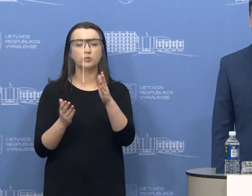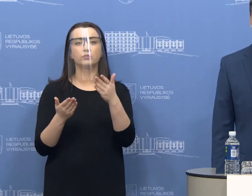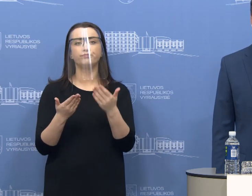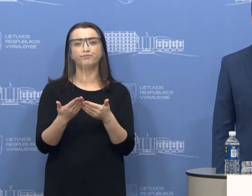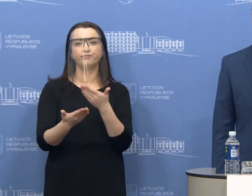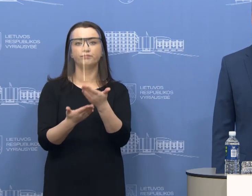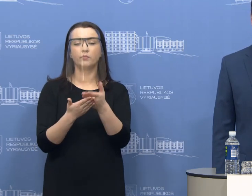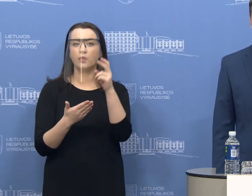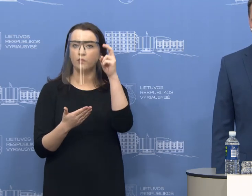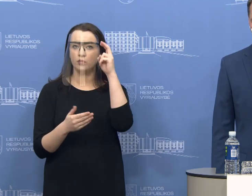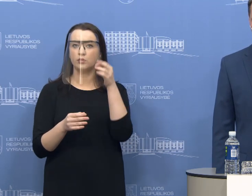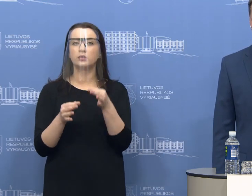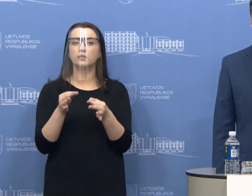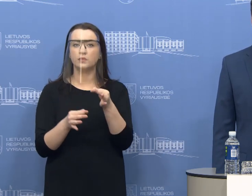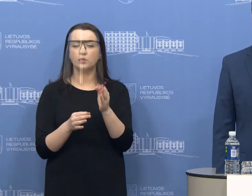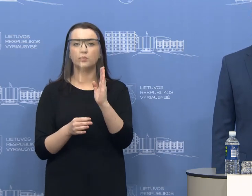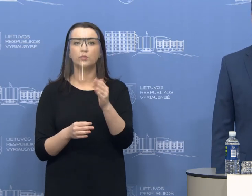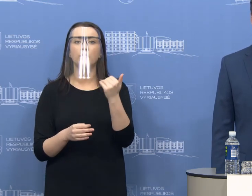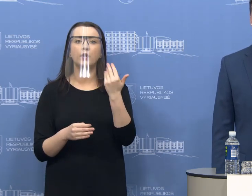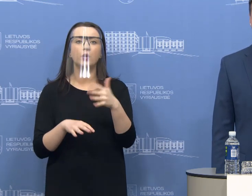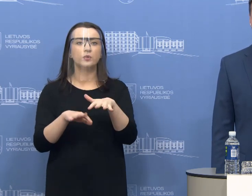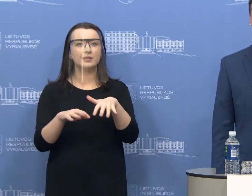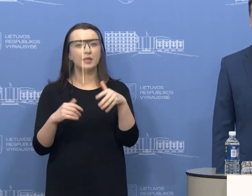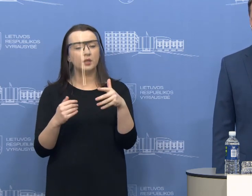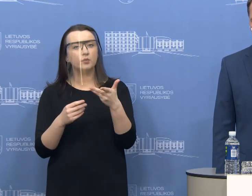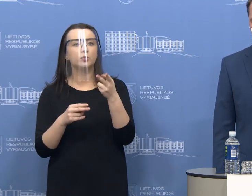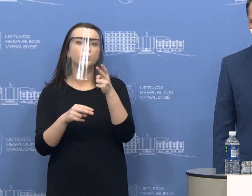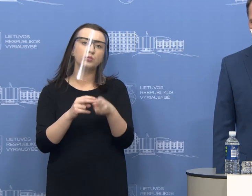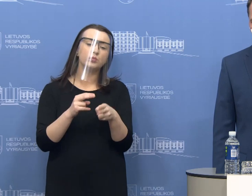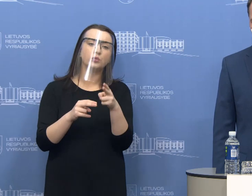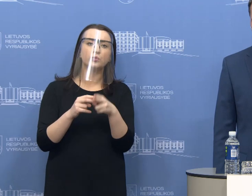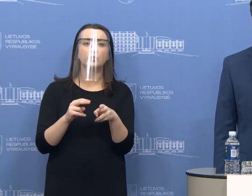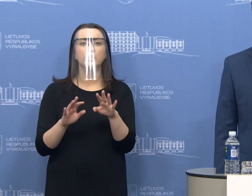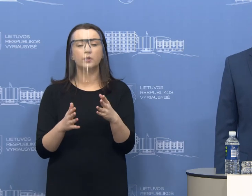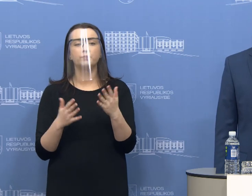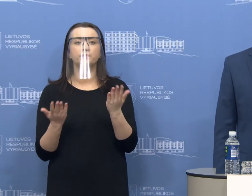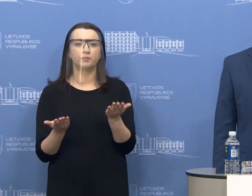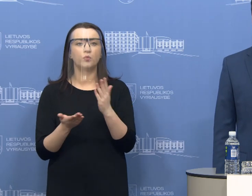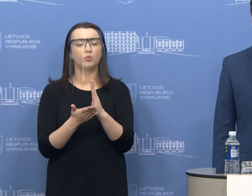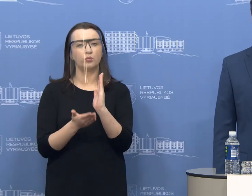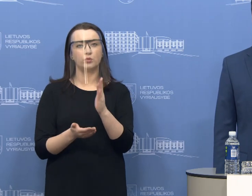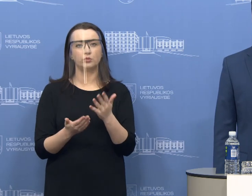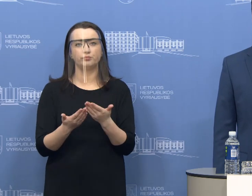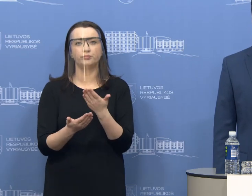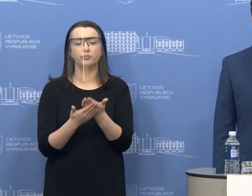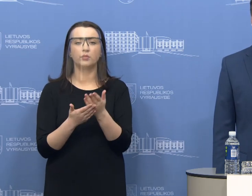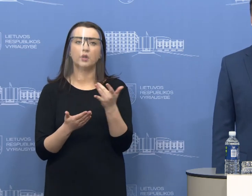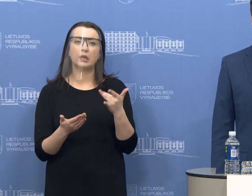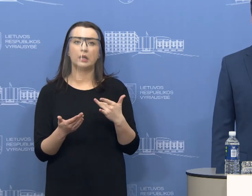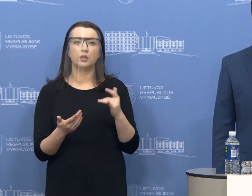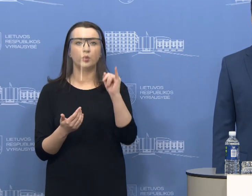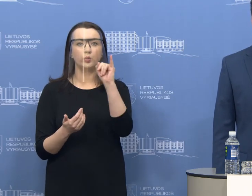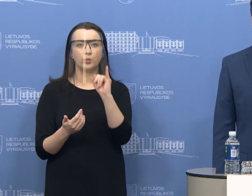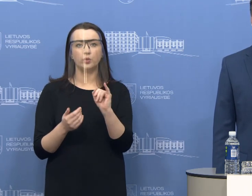pateiktas vyriausybės svarstyti, vėliau Seimas svarstys. Tai reiškia kažkur rudeniop,